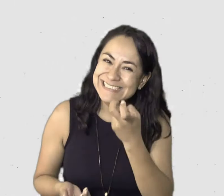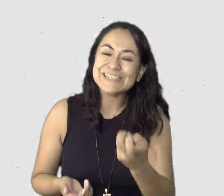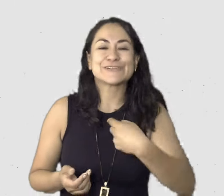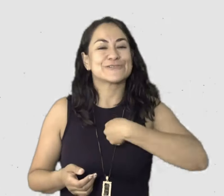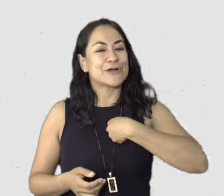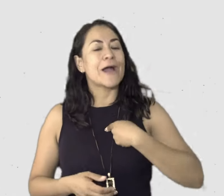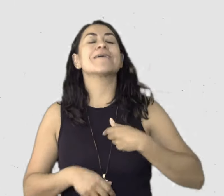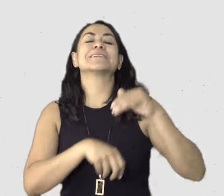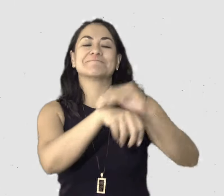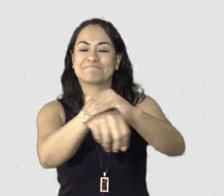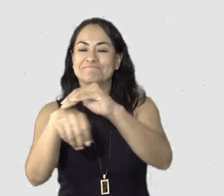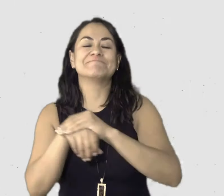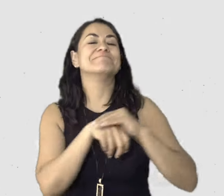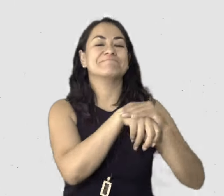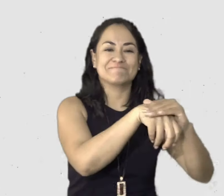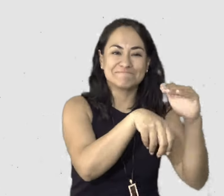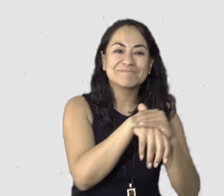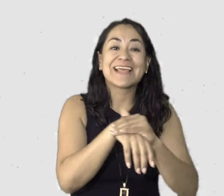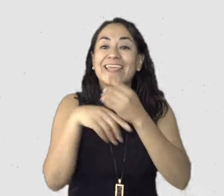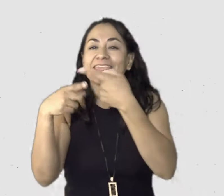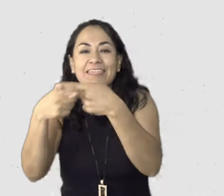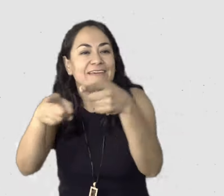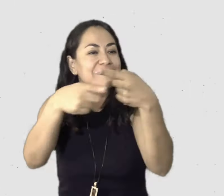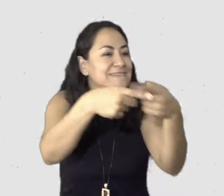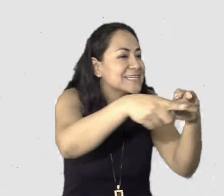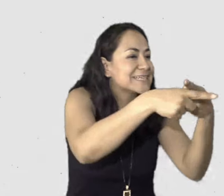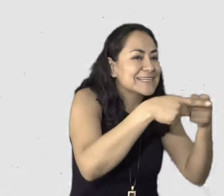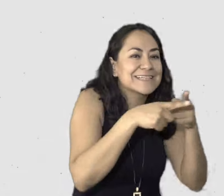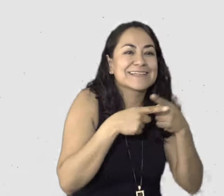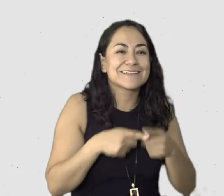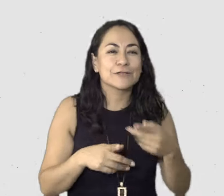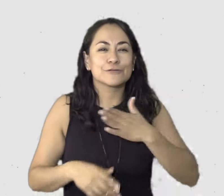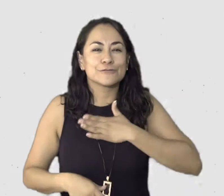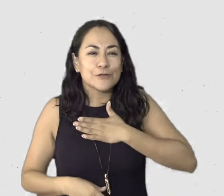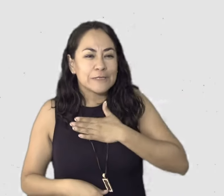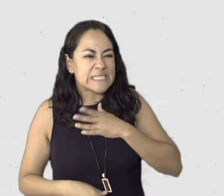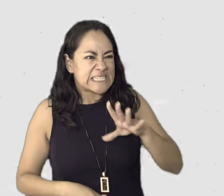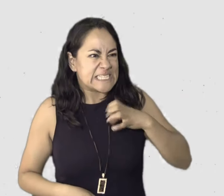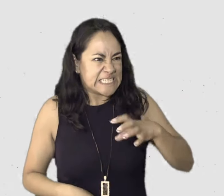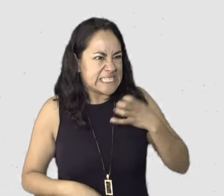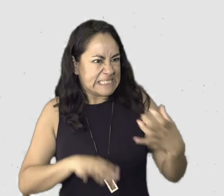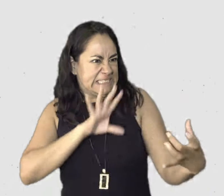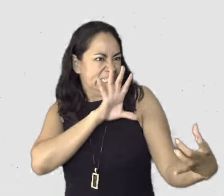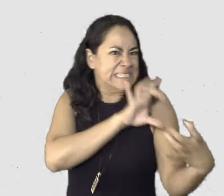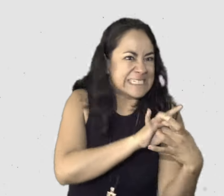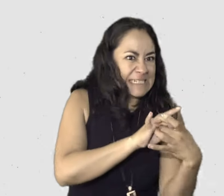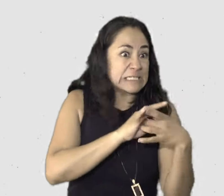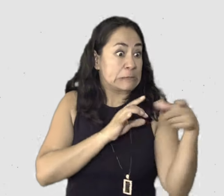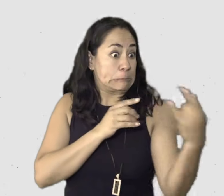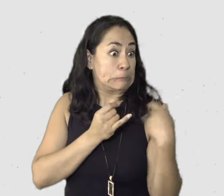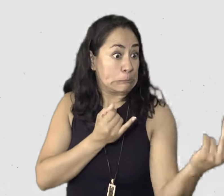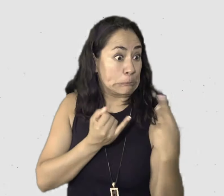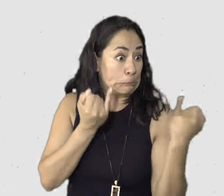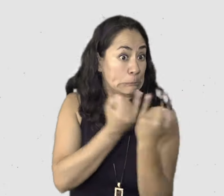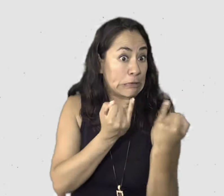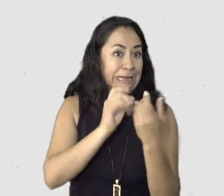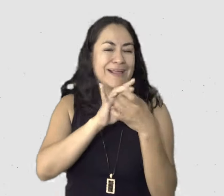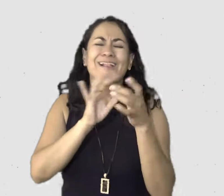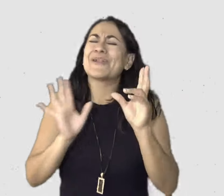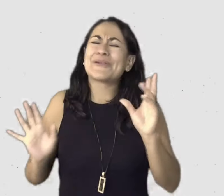sea, cada una es muy distinta y ya no busco ser afín, o sea, ya no busco el ah, este, a ti también te gustan los zapatos como a ¿te gusta la